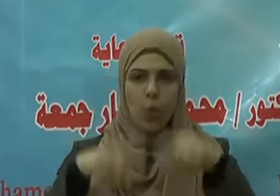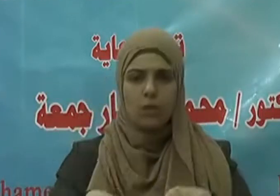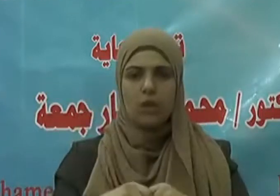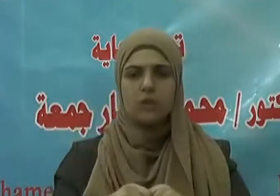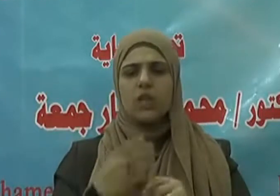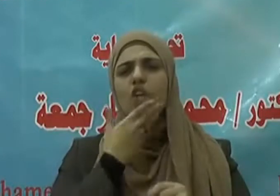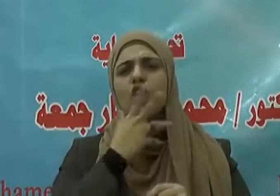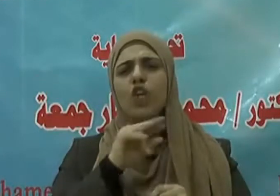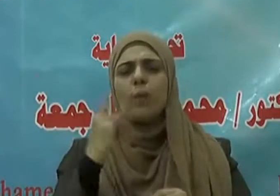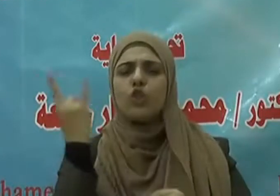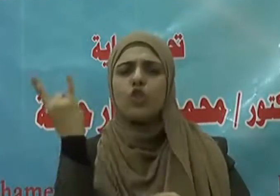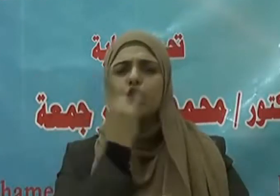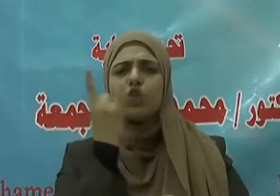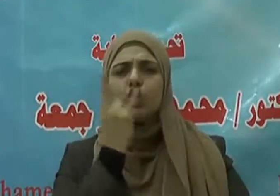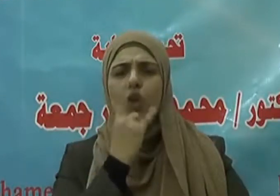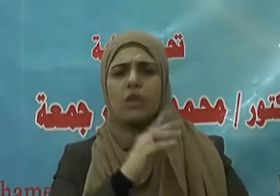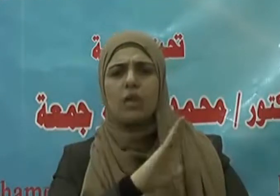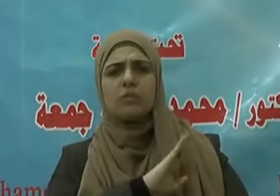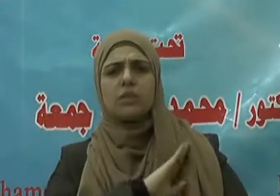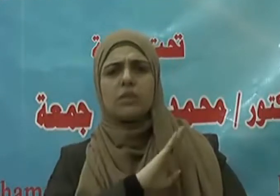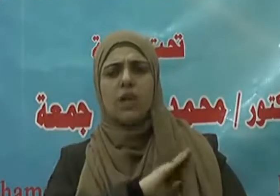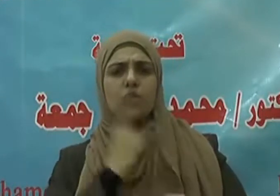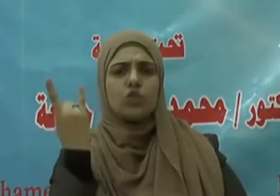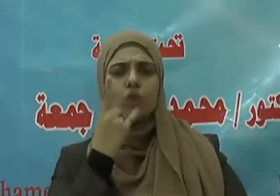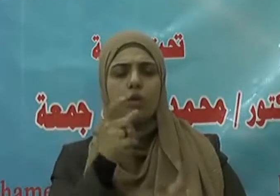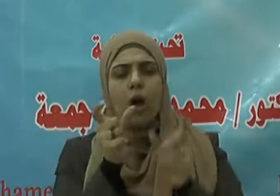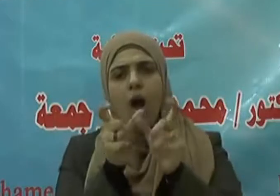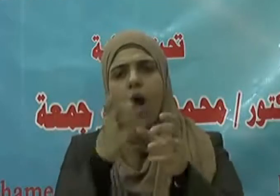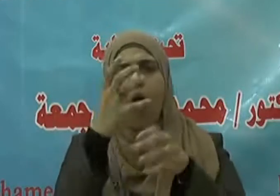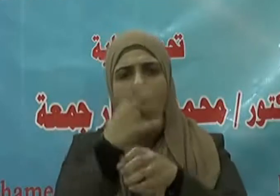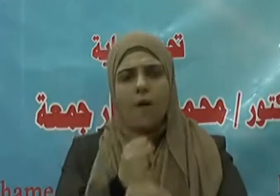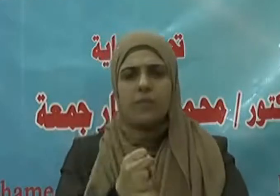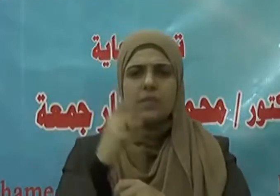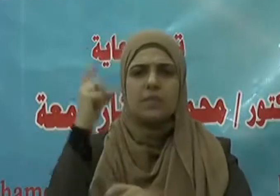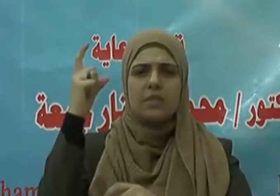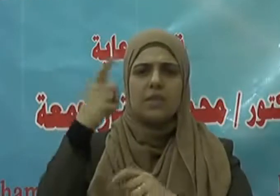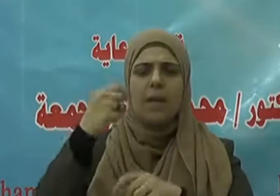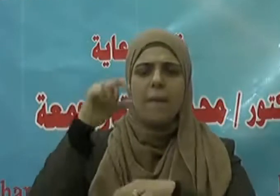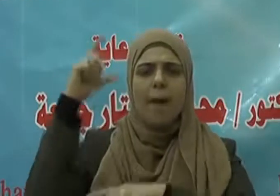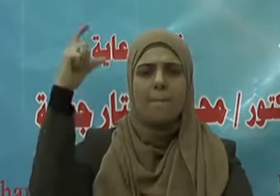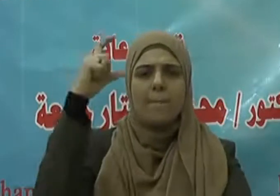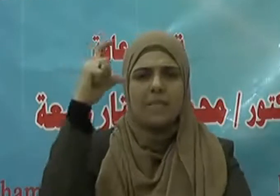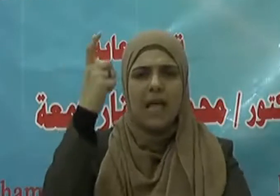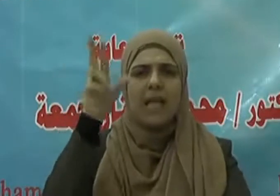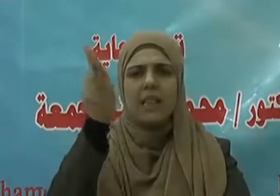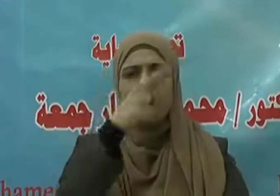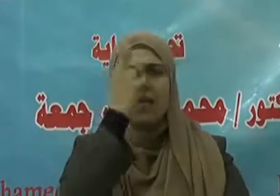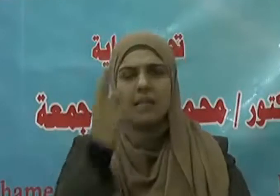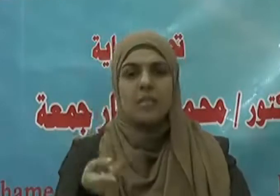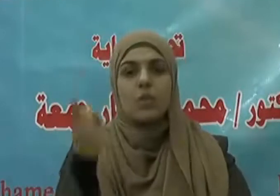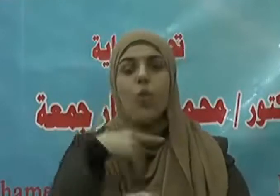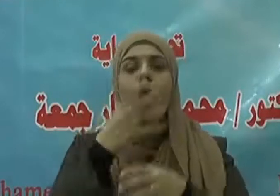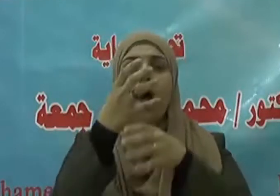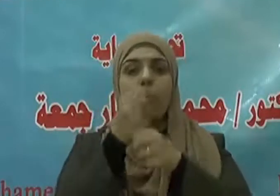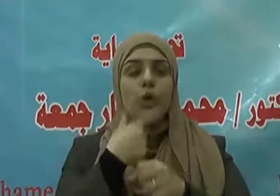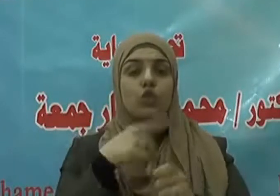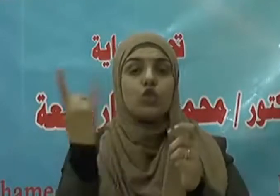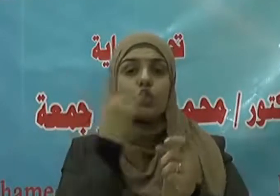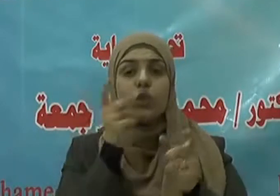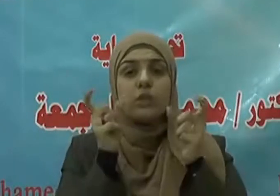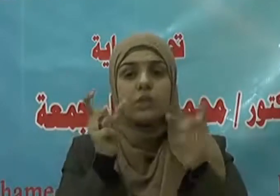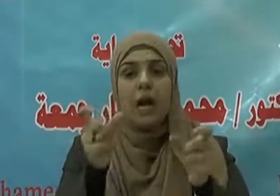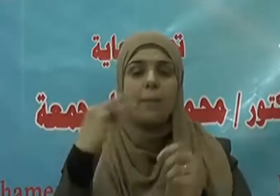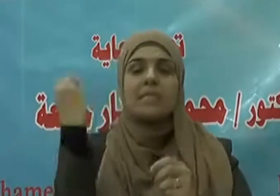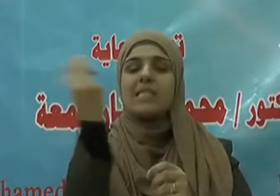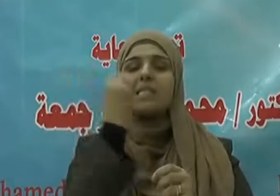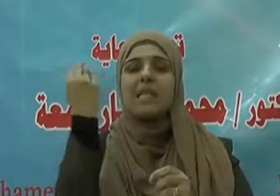سبيله إلا جاء يوم القيامة واللون لون الدم والريح ريح المسك